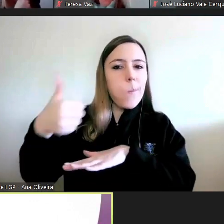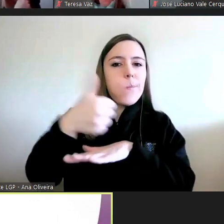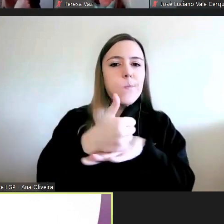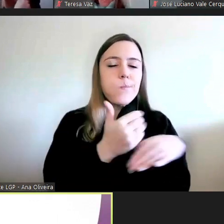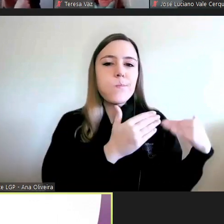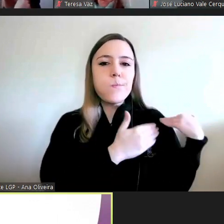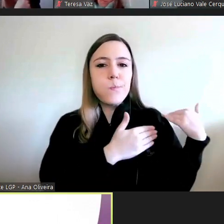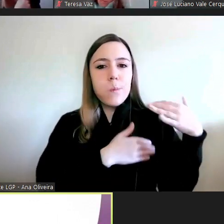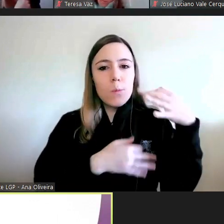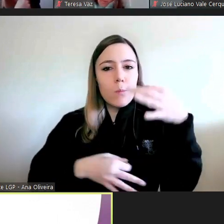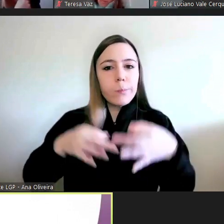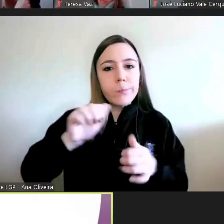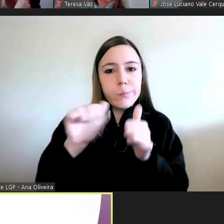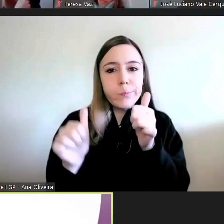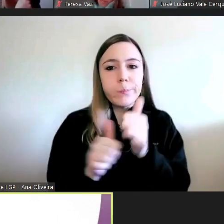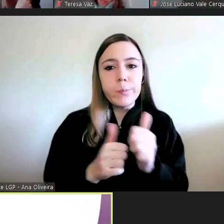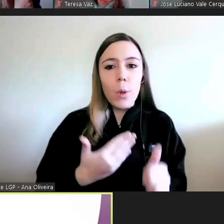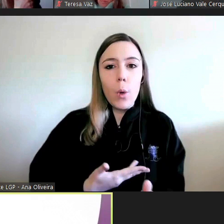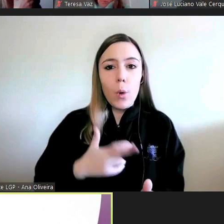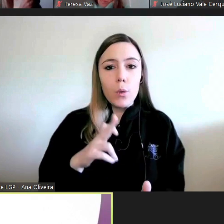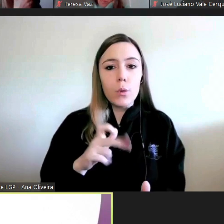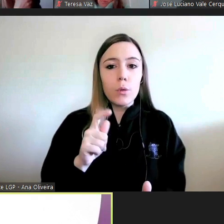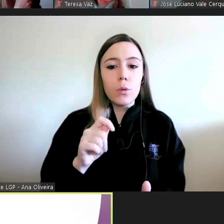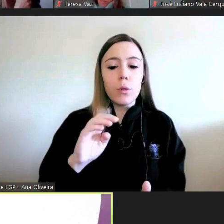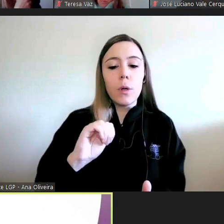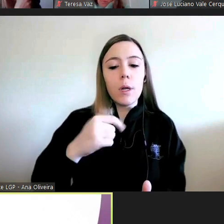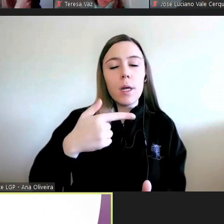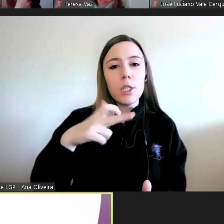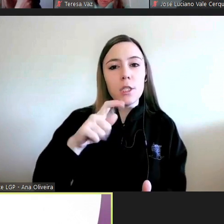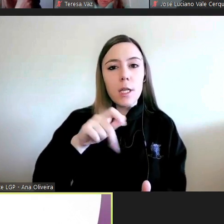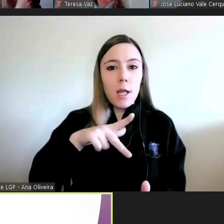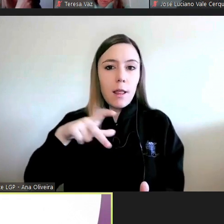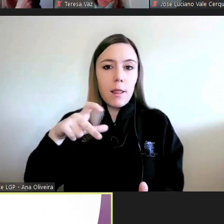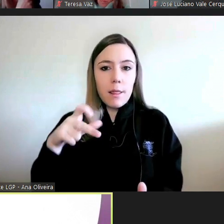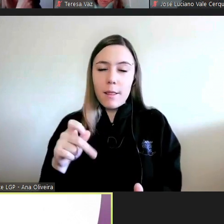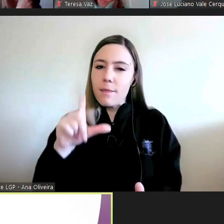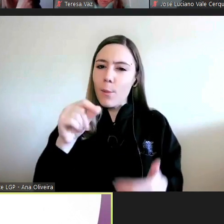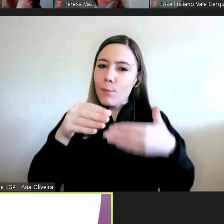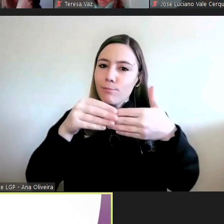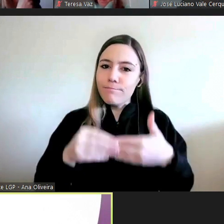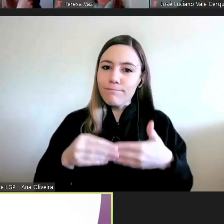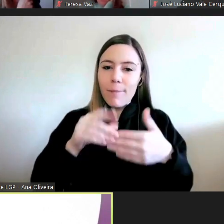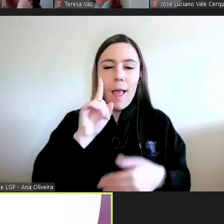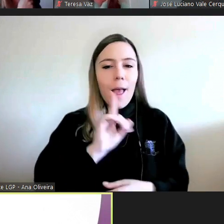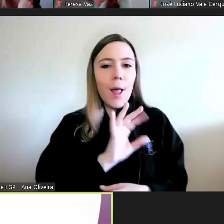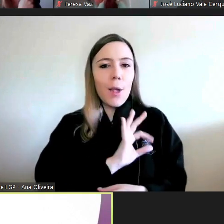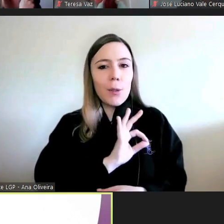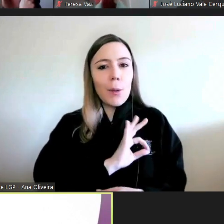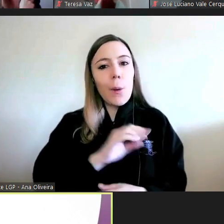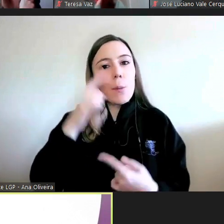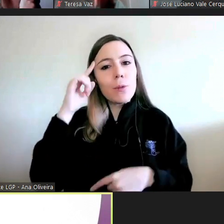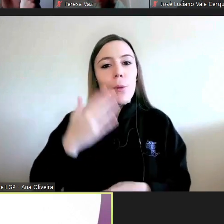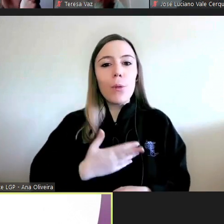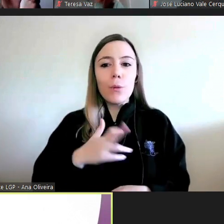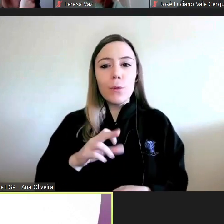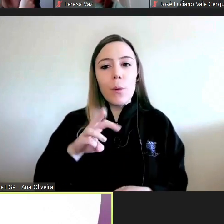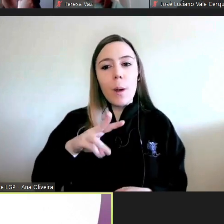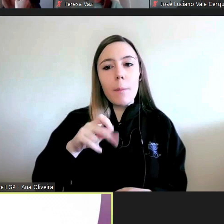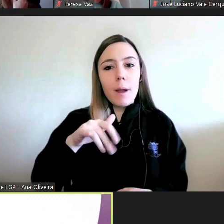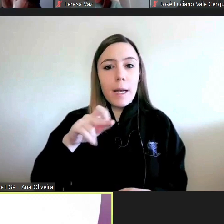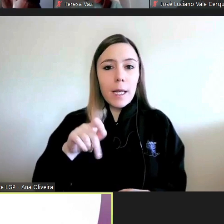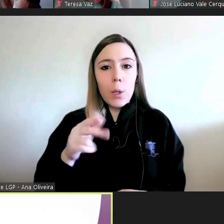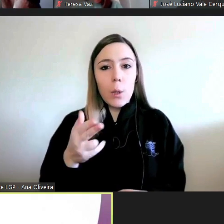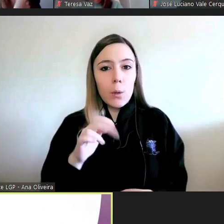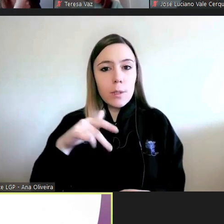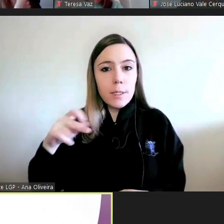Junta, da Doutora Estrela Xavi, uma vez mais, endereçando os cumprimentos também à Sra. Provedora, à professora Doutora Maria Lucia Amaral. Cara